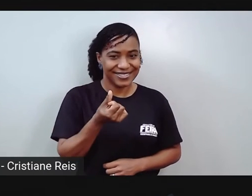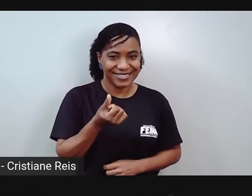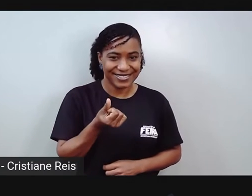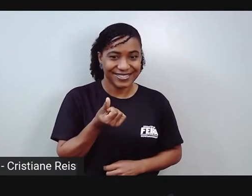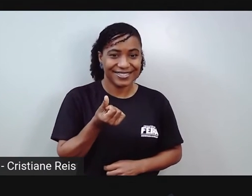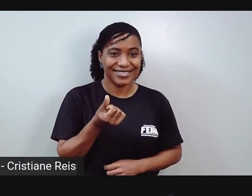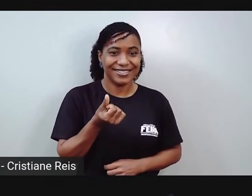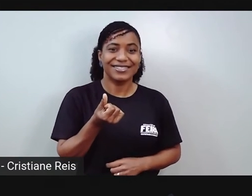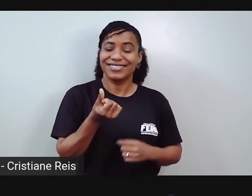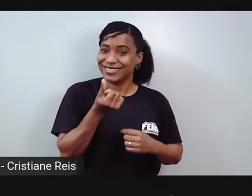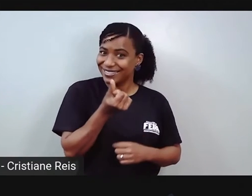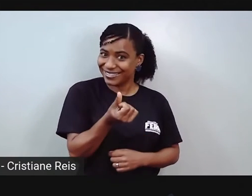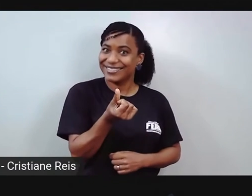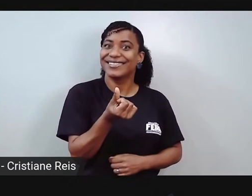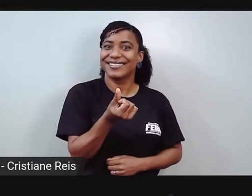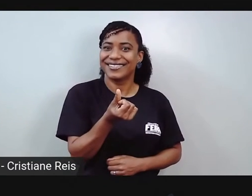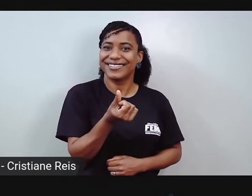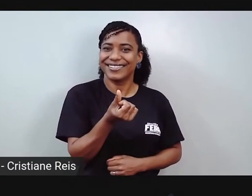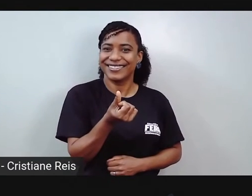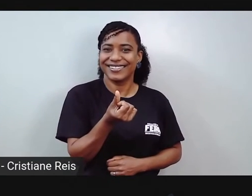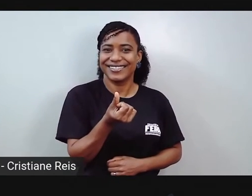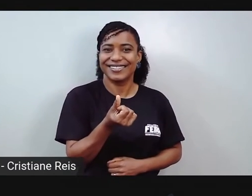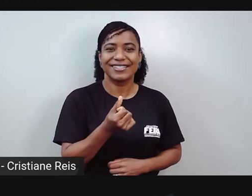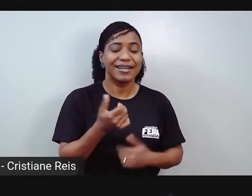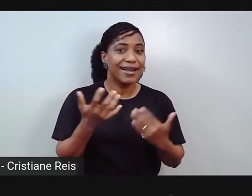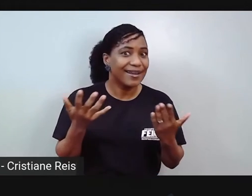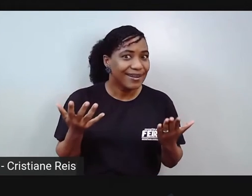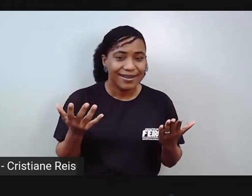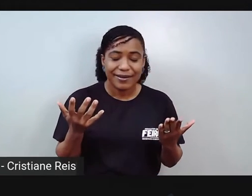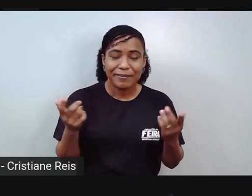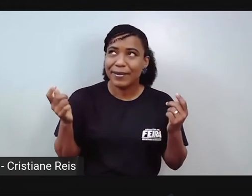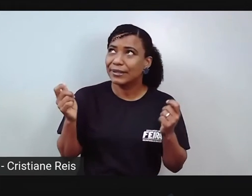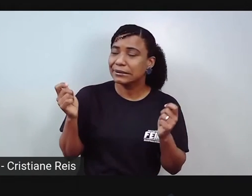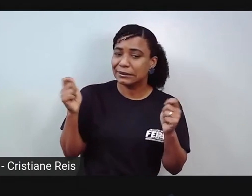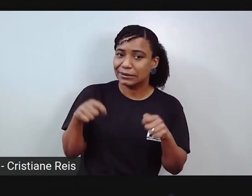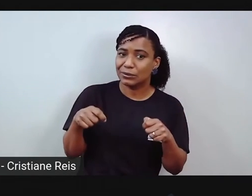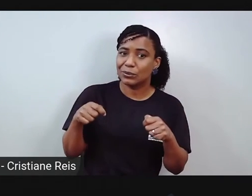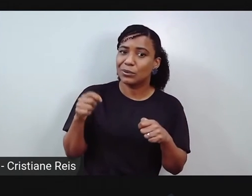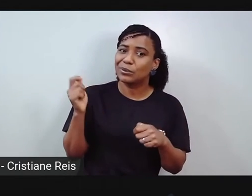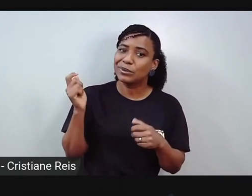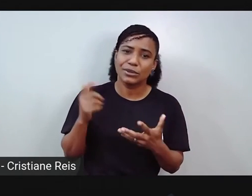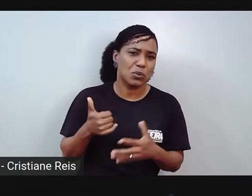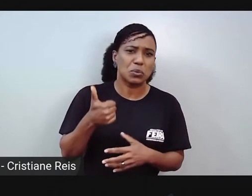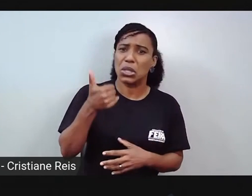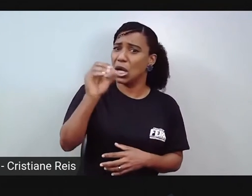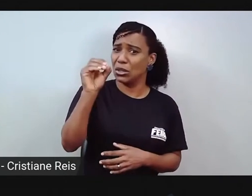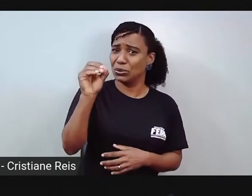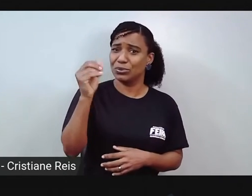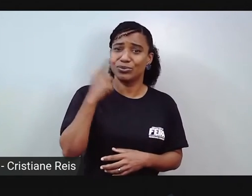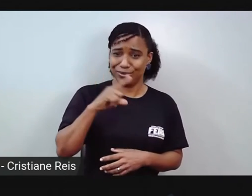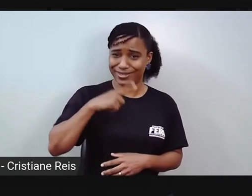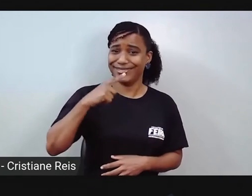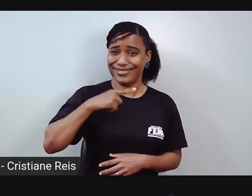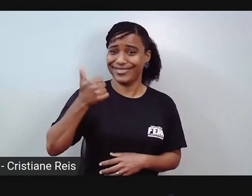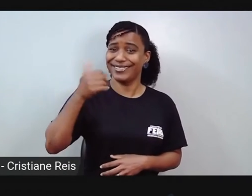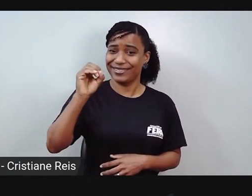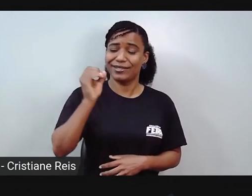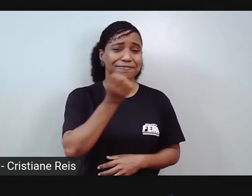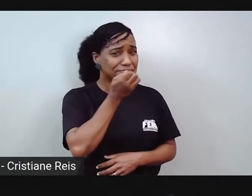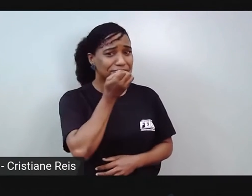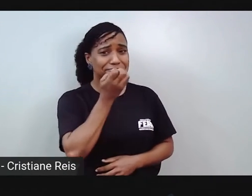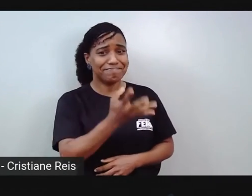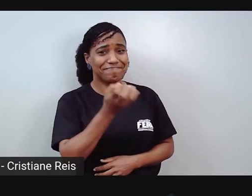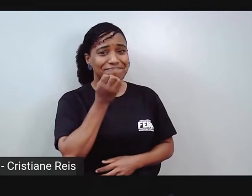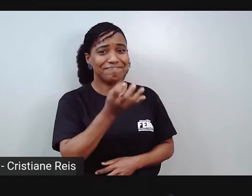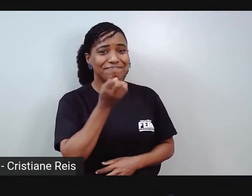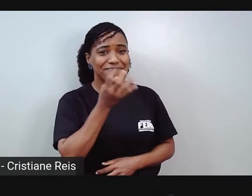seis rolinhos. Ai, Proelisa, mas eu consegui juntar dez. Maravilha. Ai,